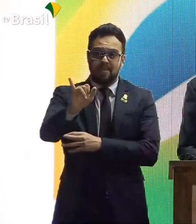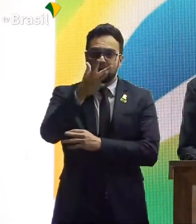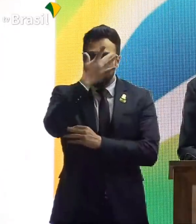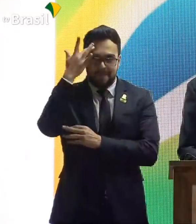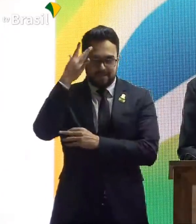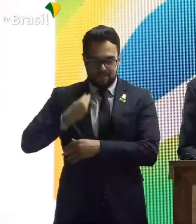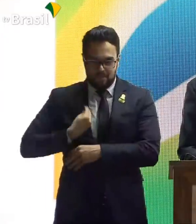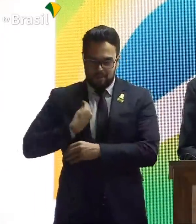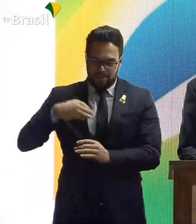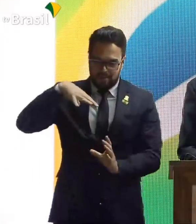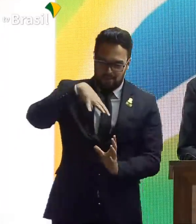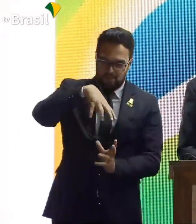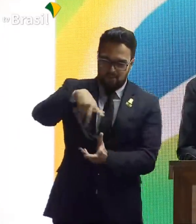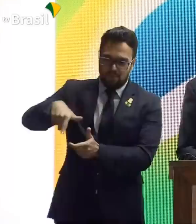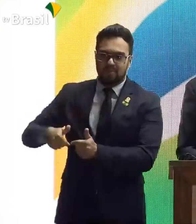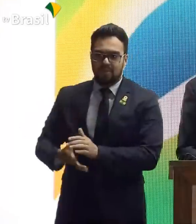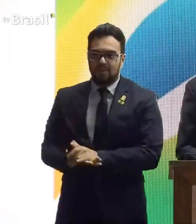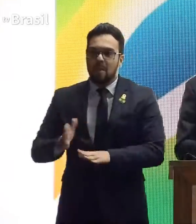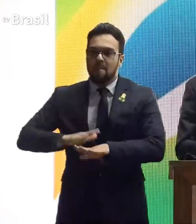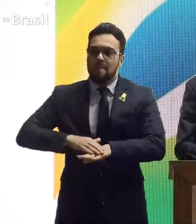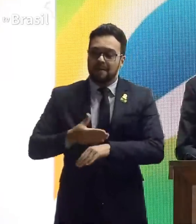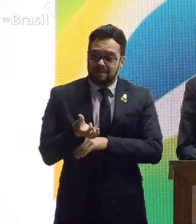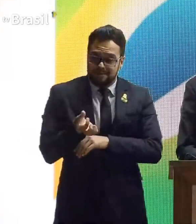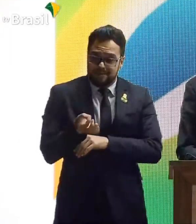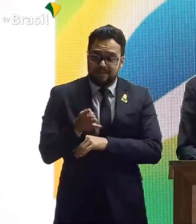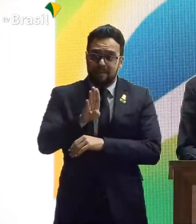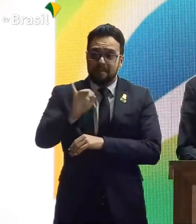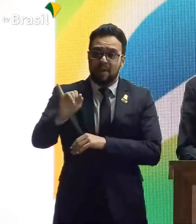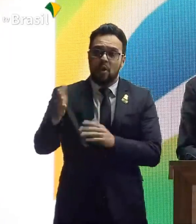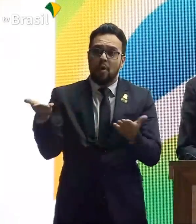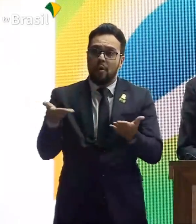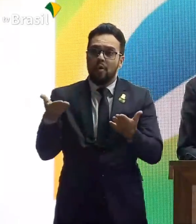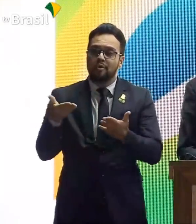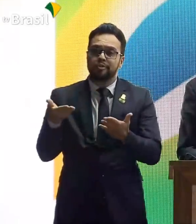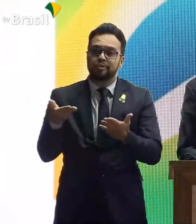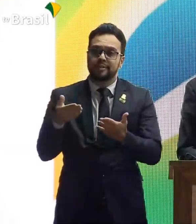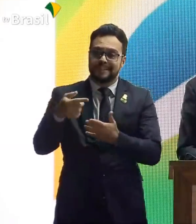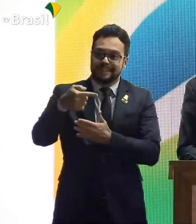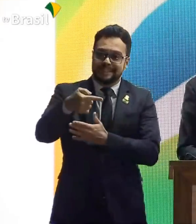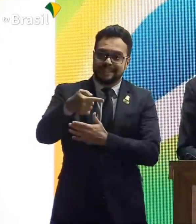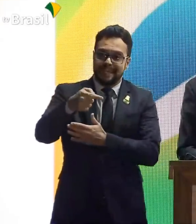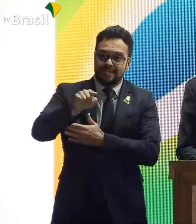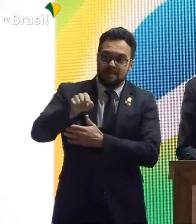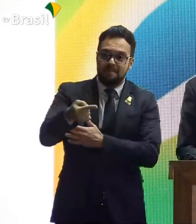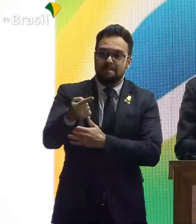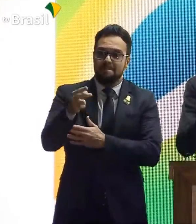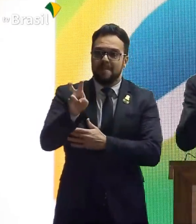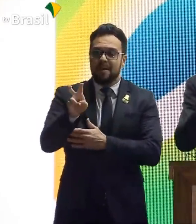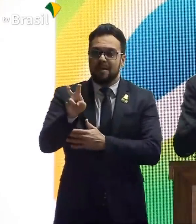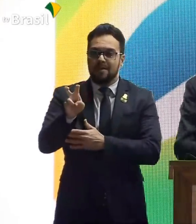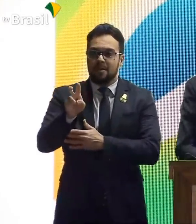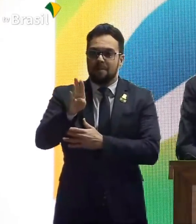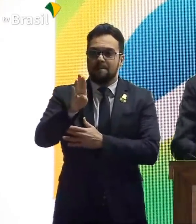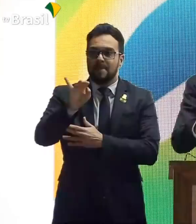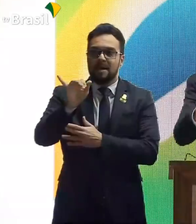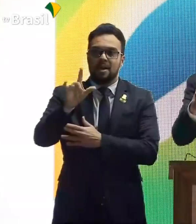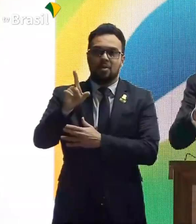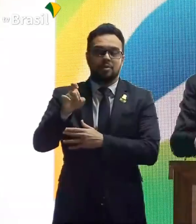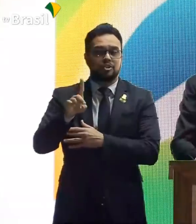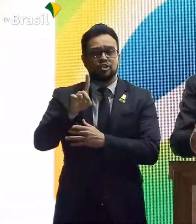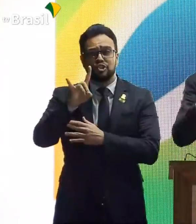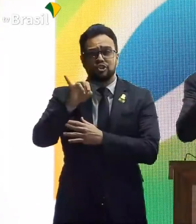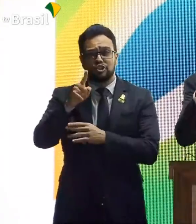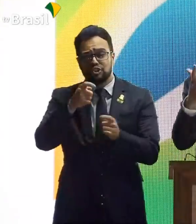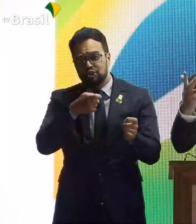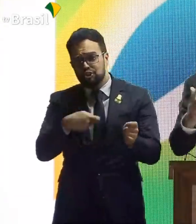de 60 milhões de habitantes por ano. Hoje em dia, somos 7,5 bilhões. Por dia, os senhores têm que produzir, os